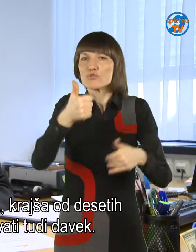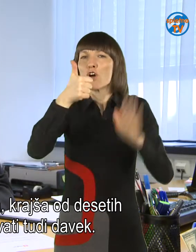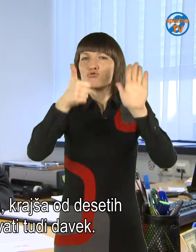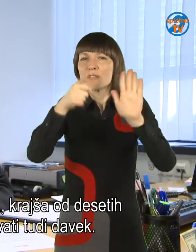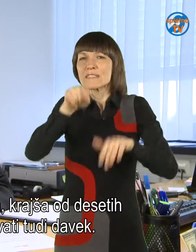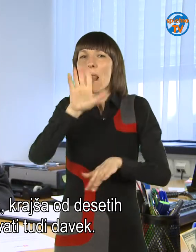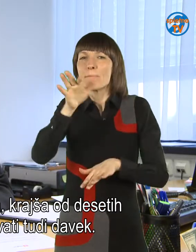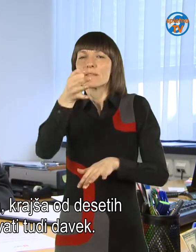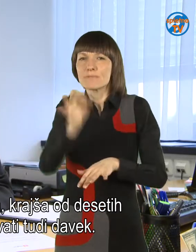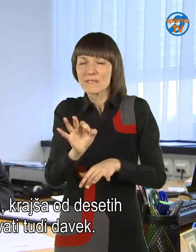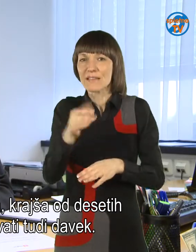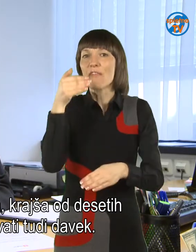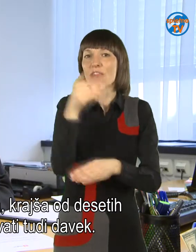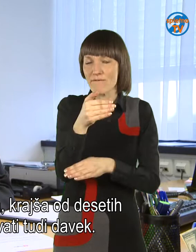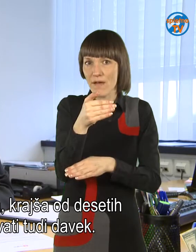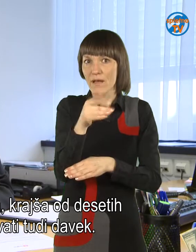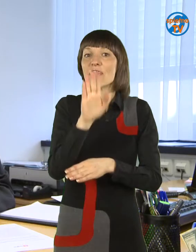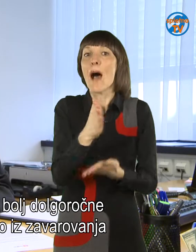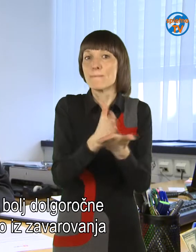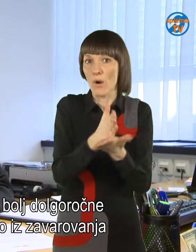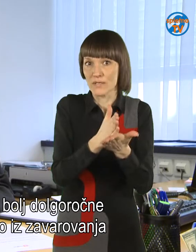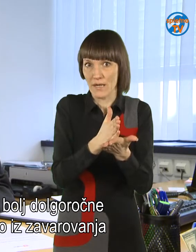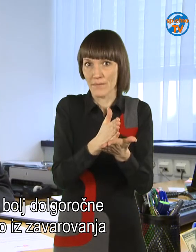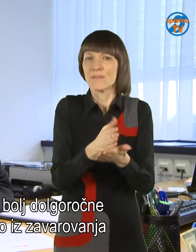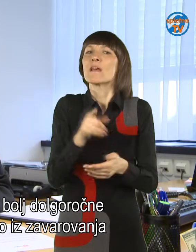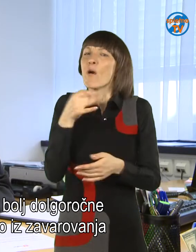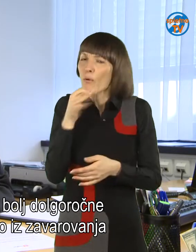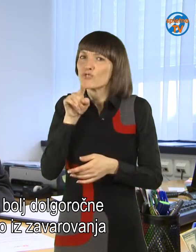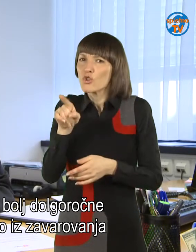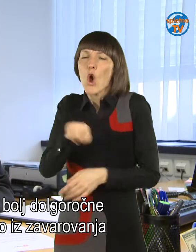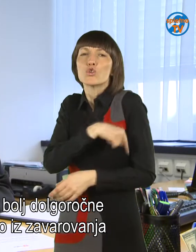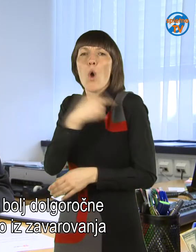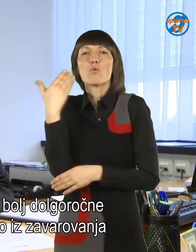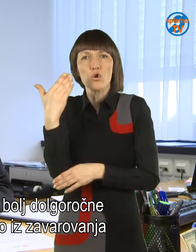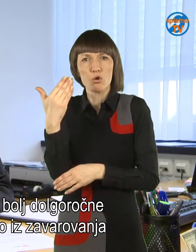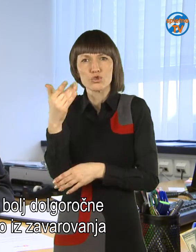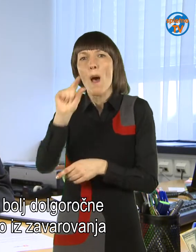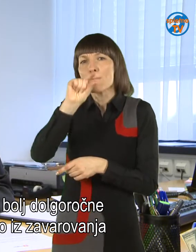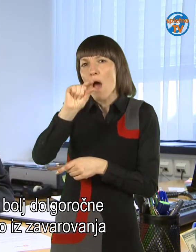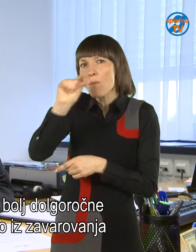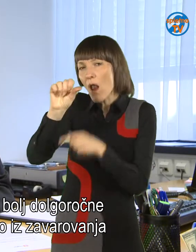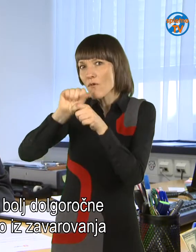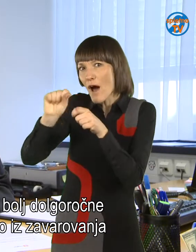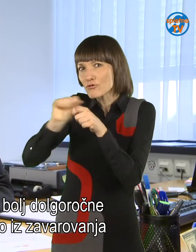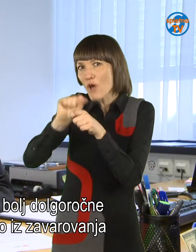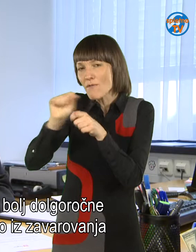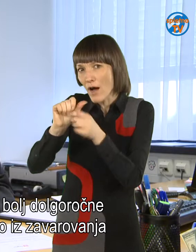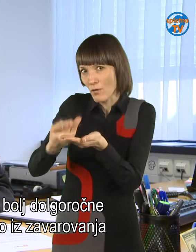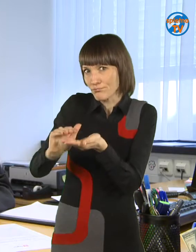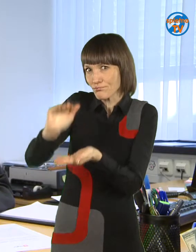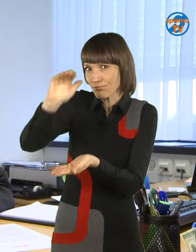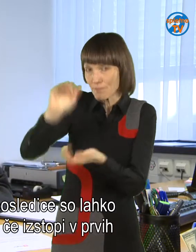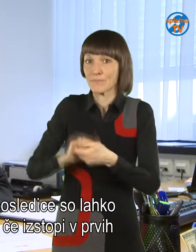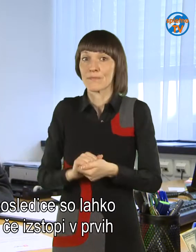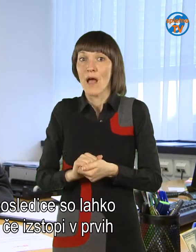obračunati tudi ta davek. Pa tudi zavarovanje kot tako so bolj dolgoročne narave. Tako da izstopaš